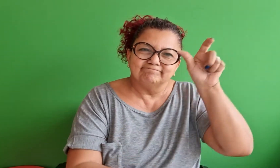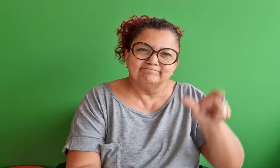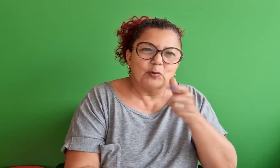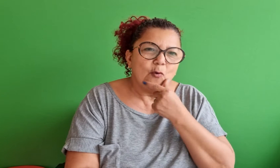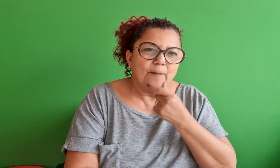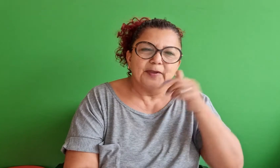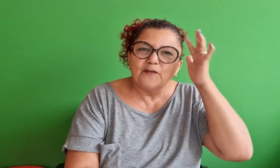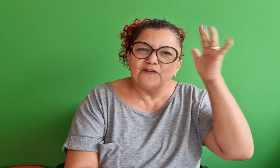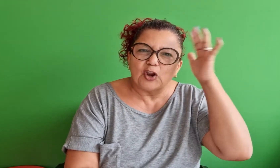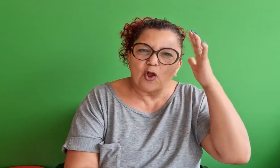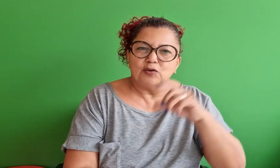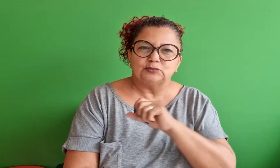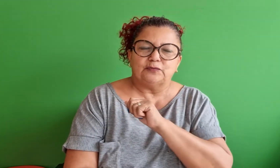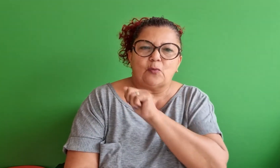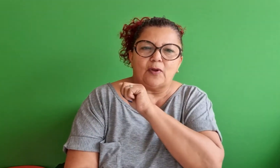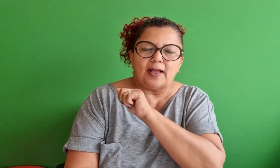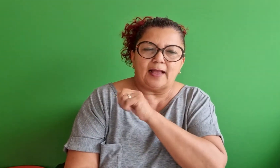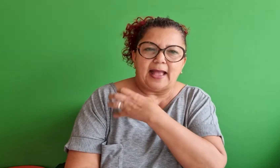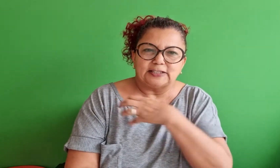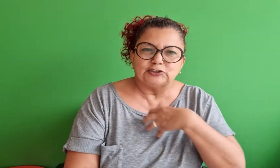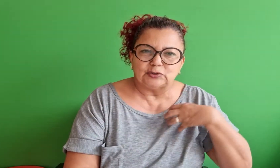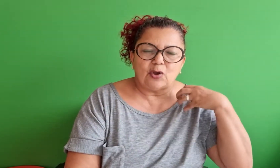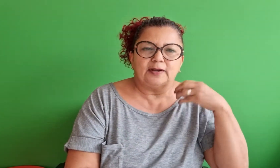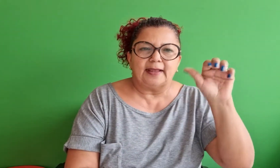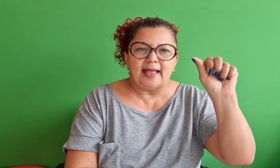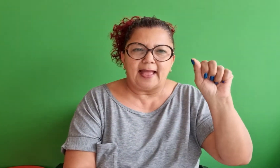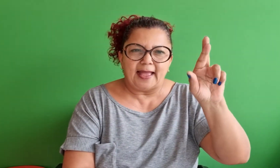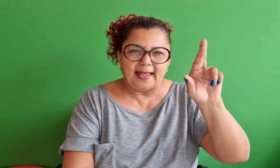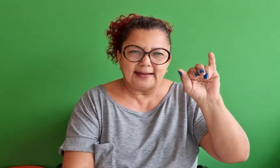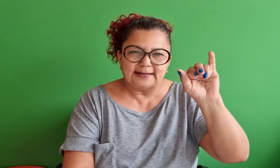O filósofo Aristóteles,